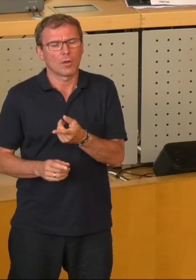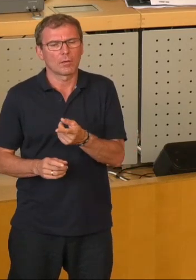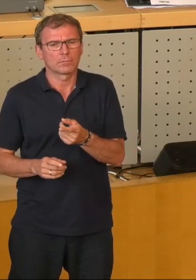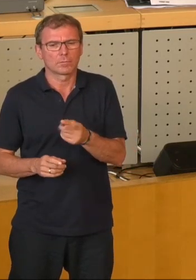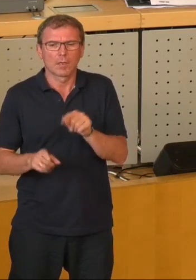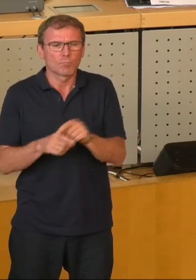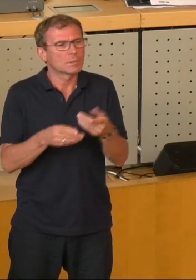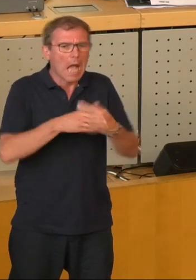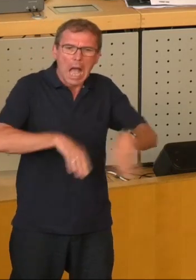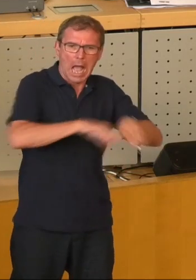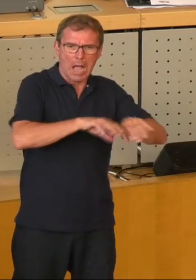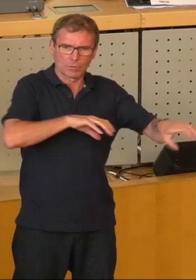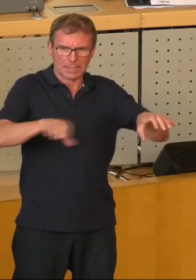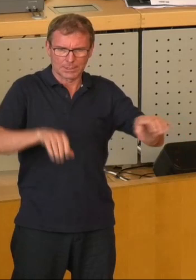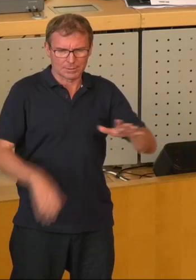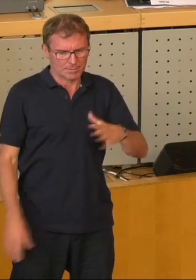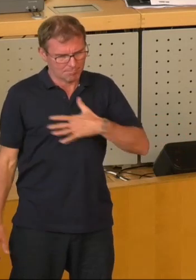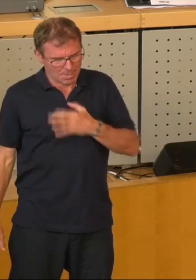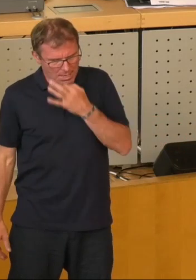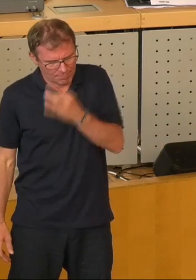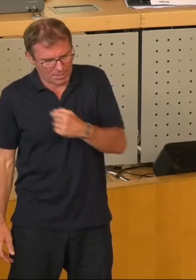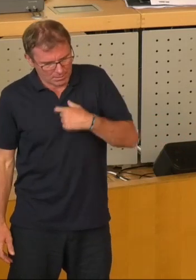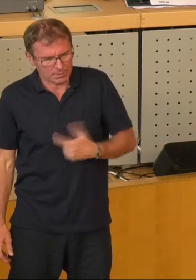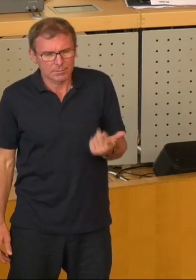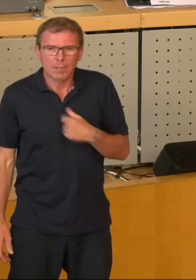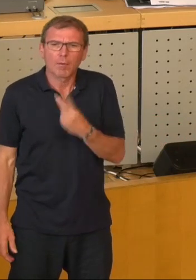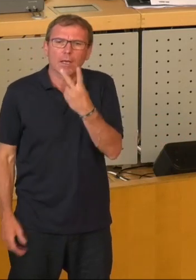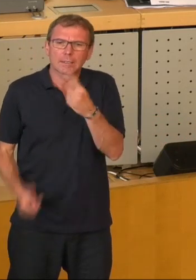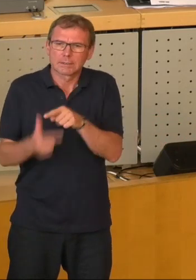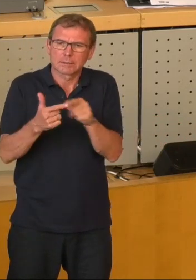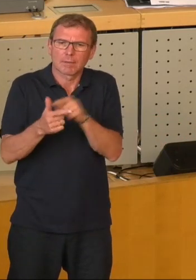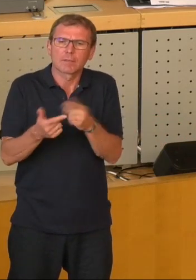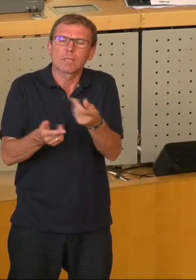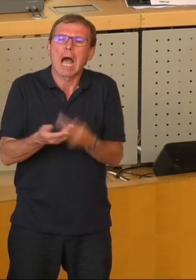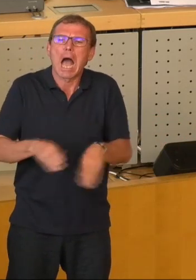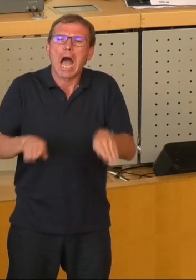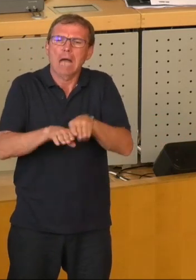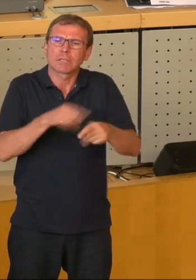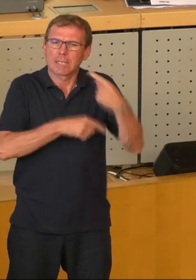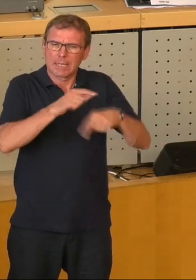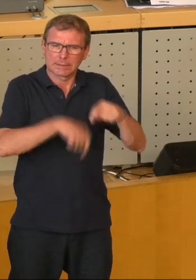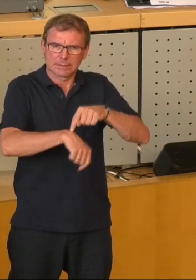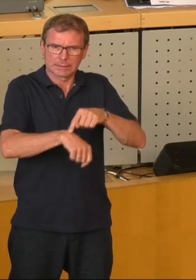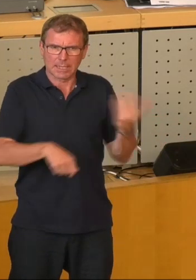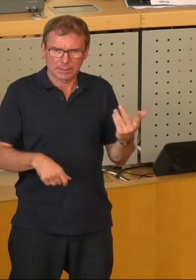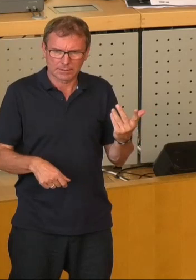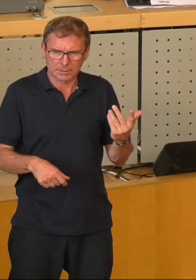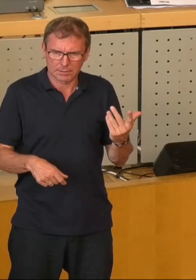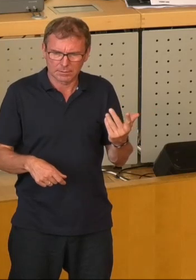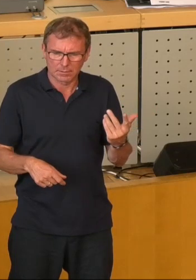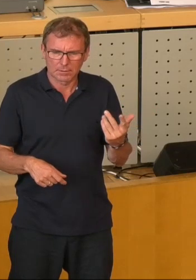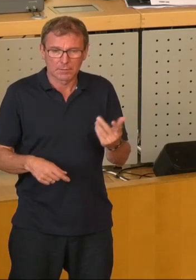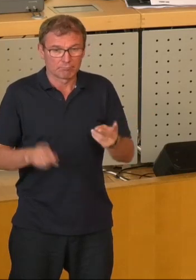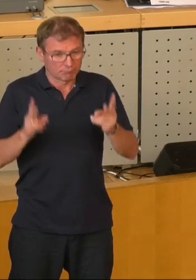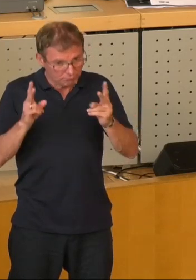und seitens des Fragestellers, also meiner Person, bestehen aber Zweifel, ob dieser Ausgleich in der Vergangenheit qualitativ und